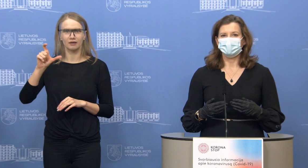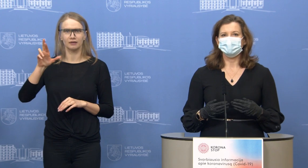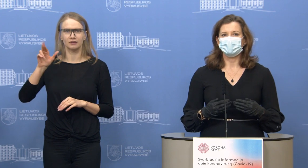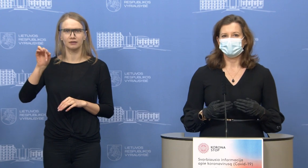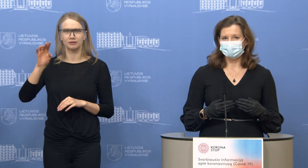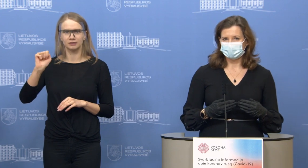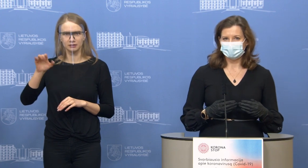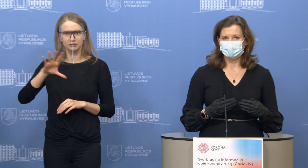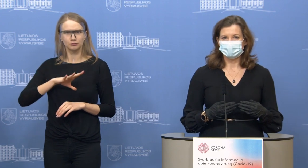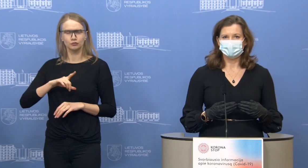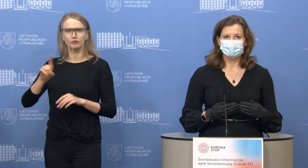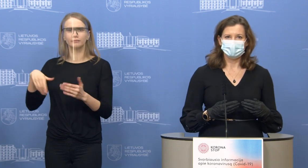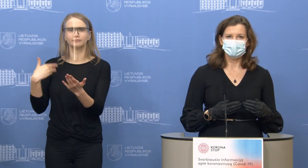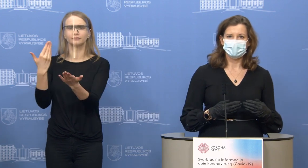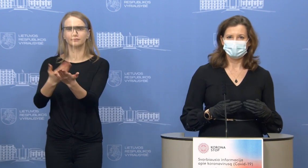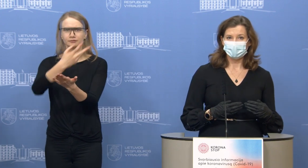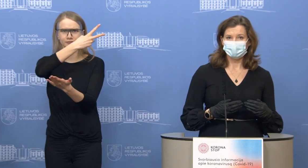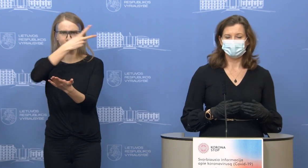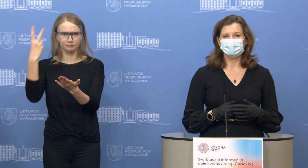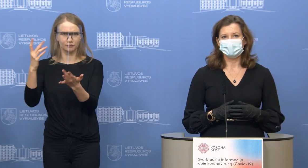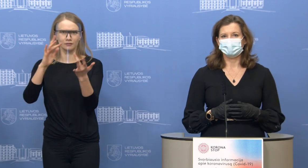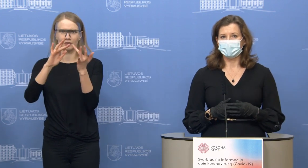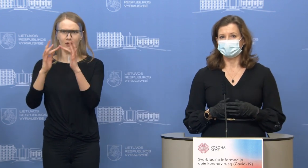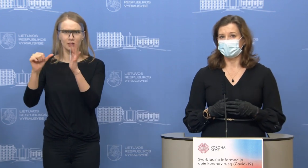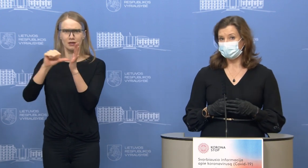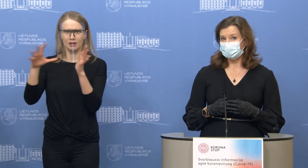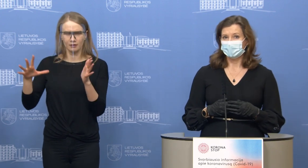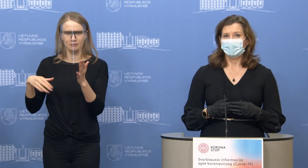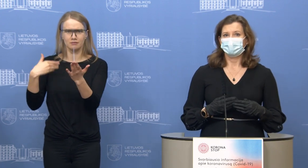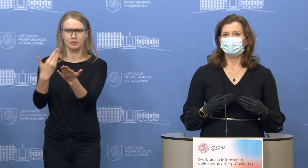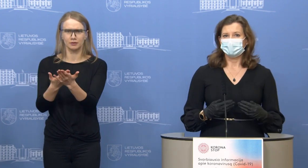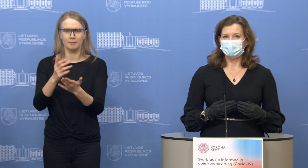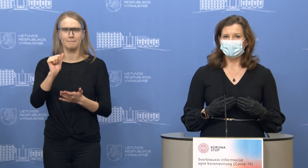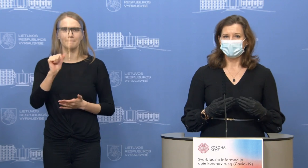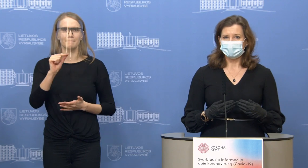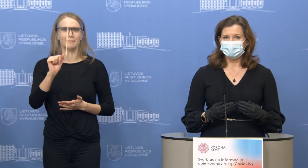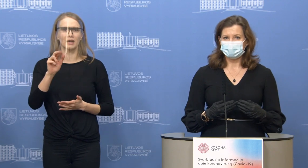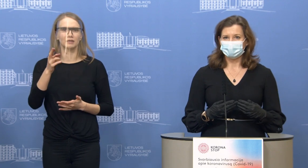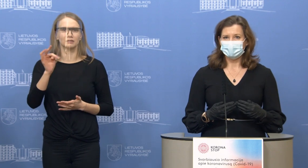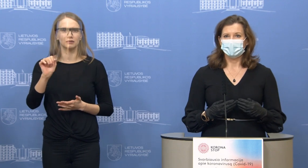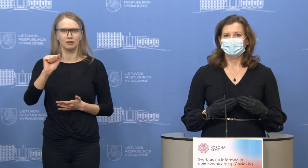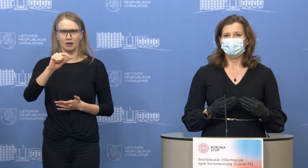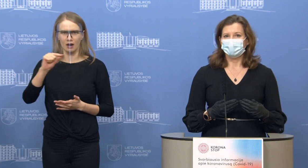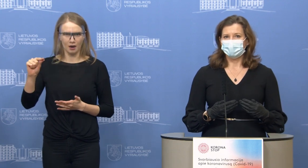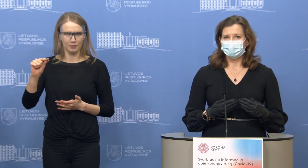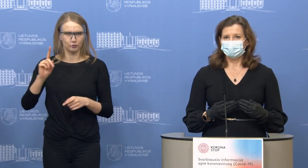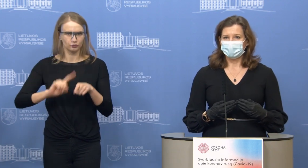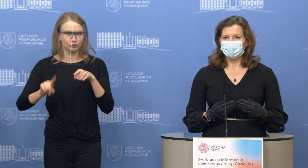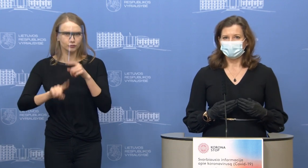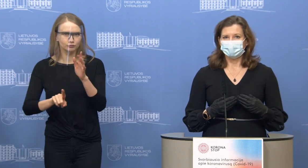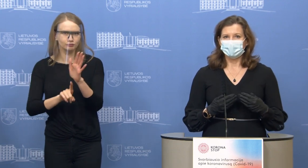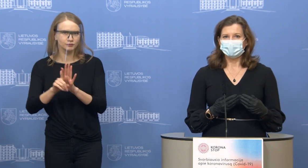elektroninės priekyvietės iniciatyva, kuri vadinasi Part App, kuri labai greitai startuos ir